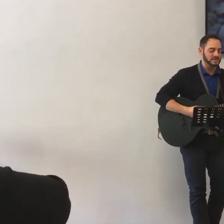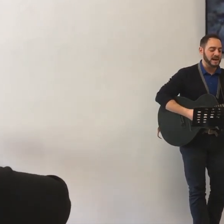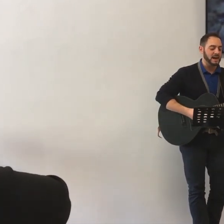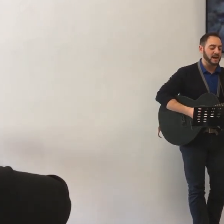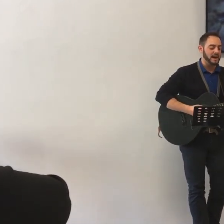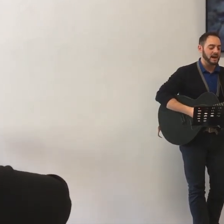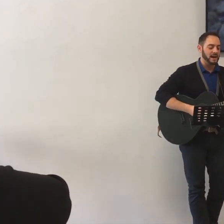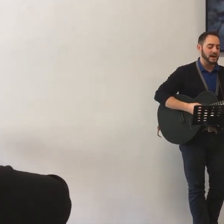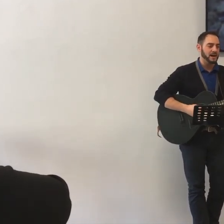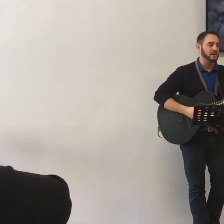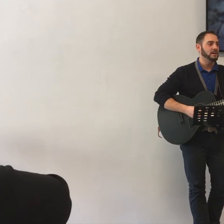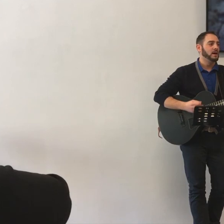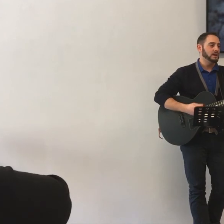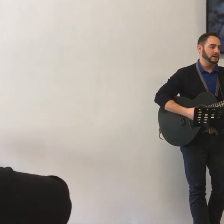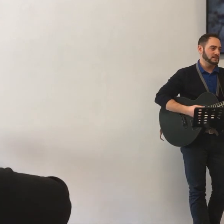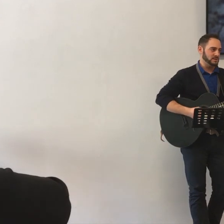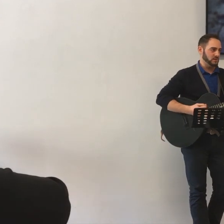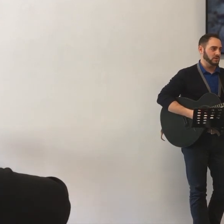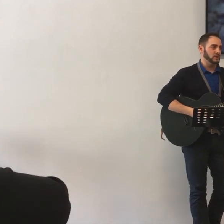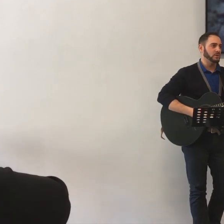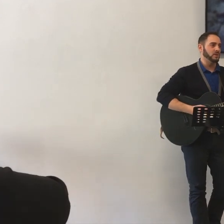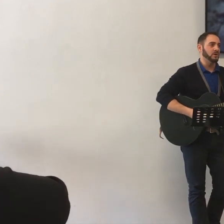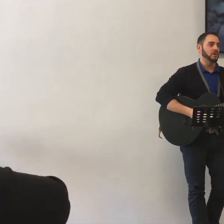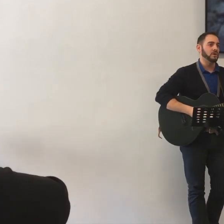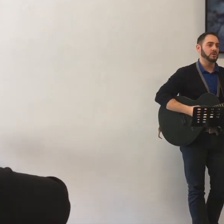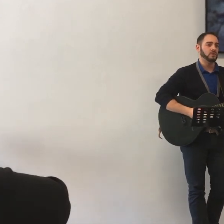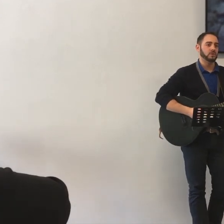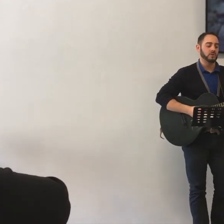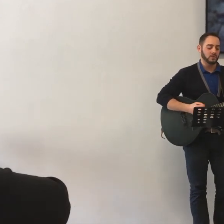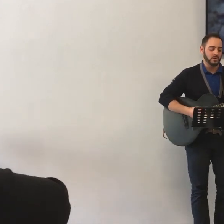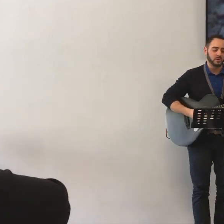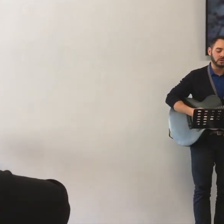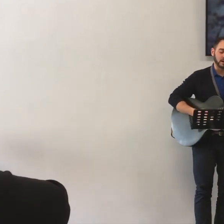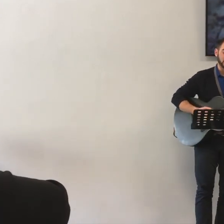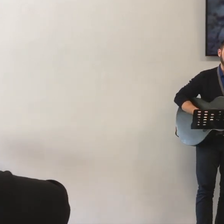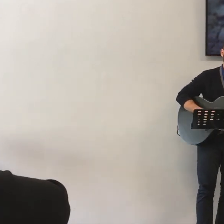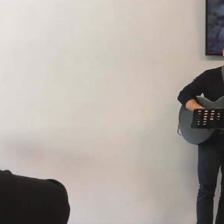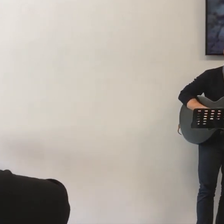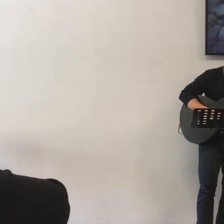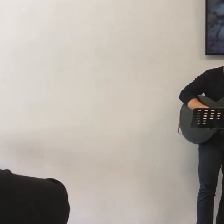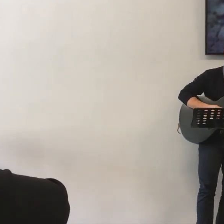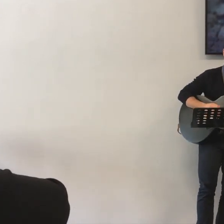tu sei il Signore,